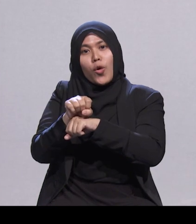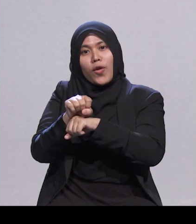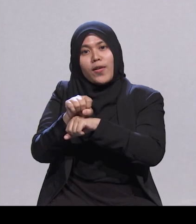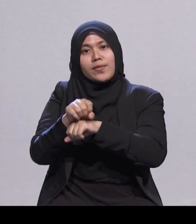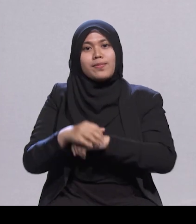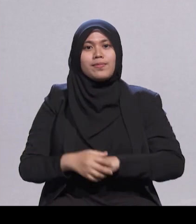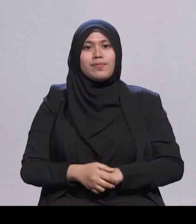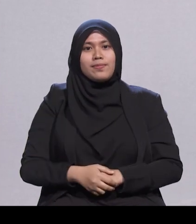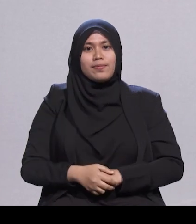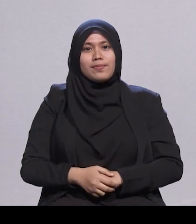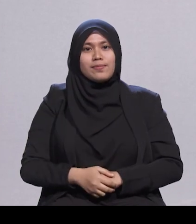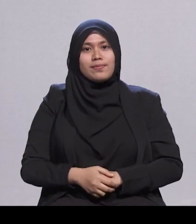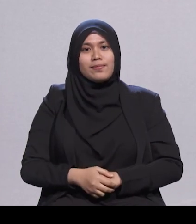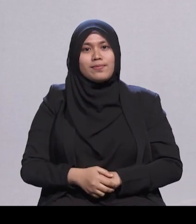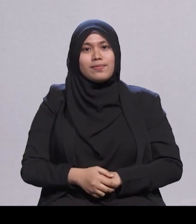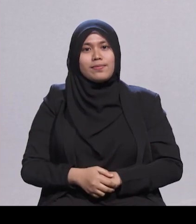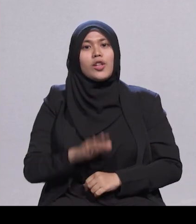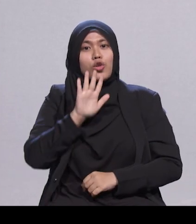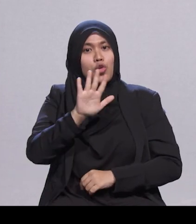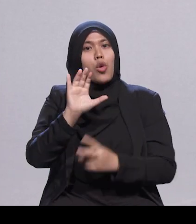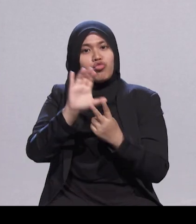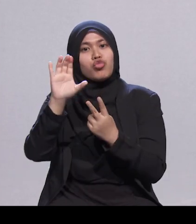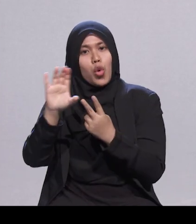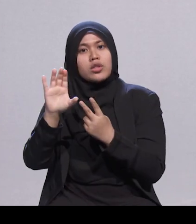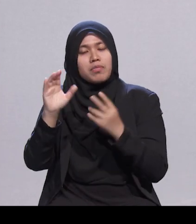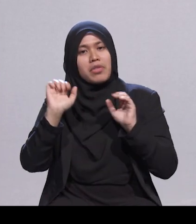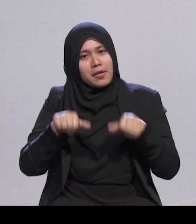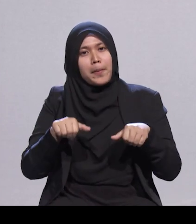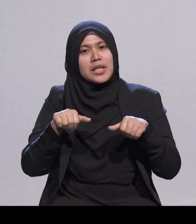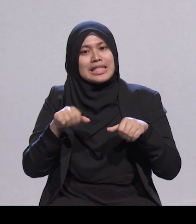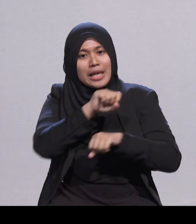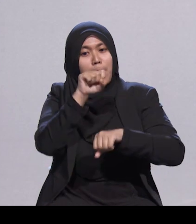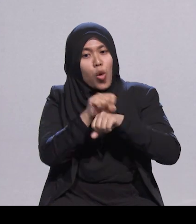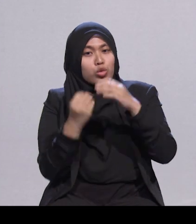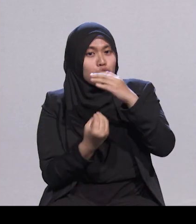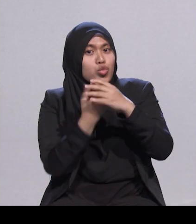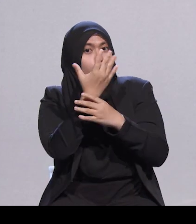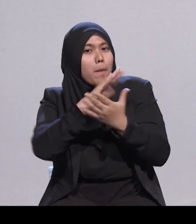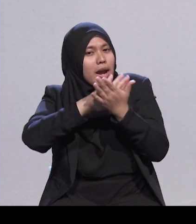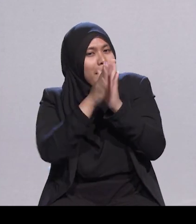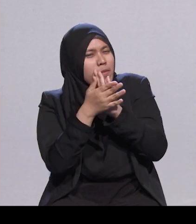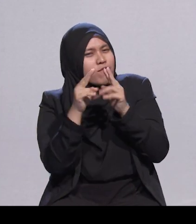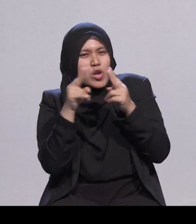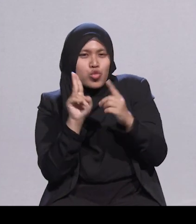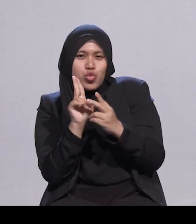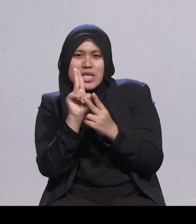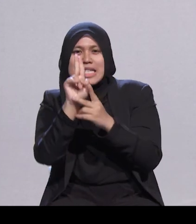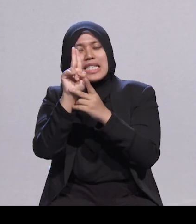Pilihan anda ini telah membantu Singapura Mekar menjadi sebuah masyarakat berbilang kaum dan agama yang unik,